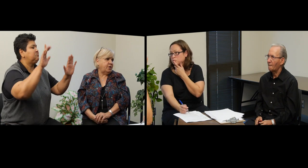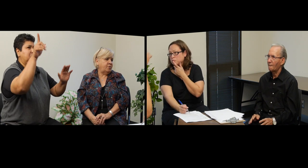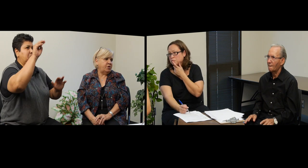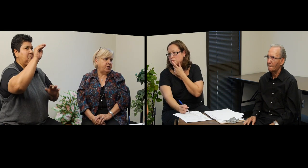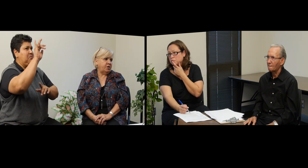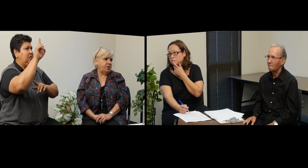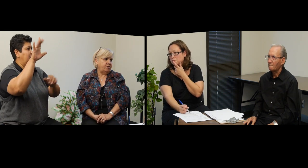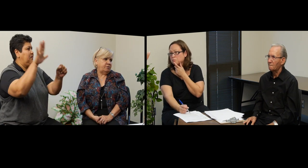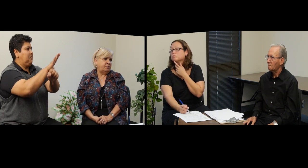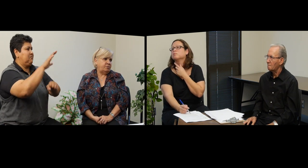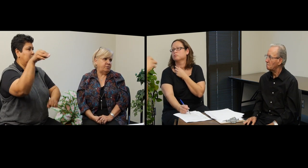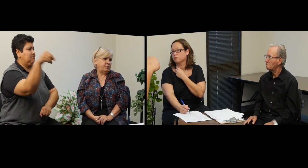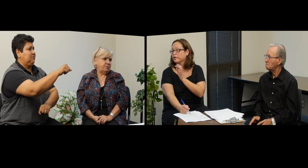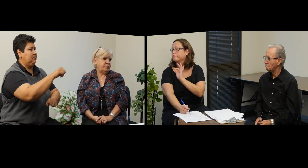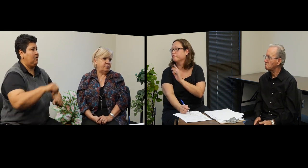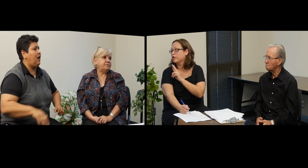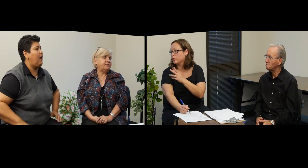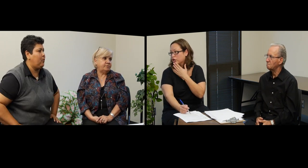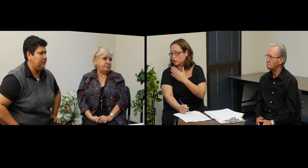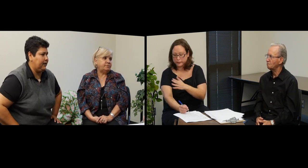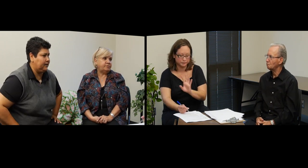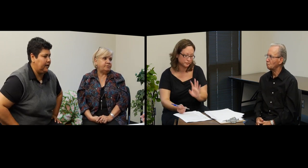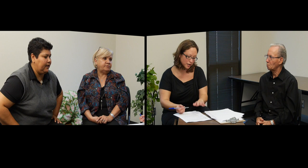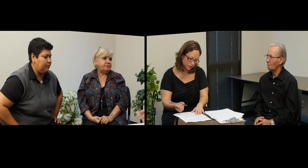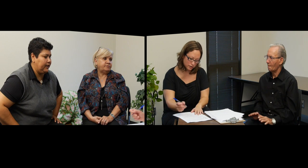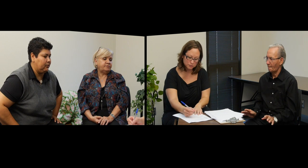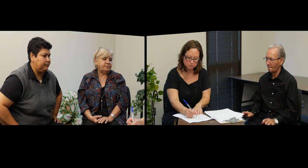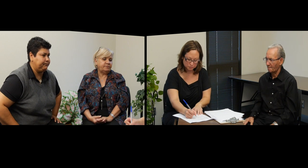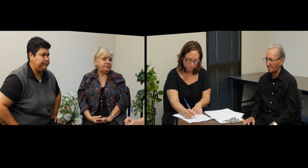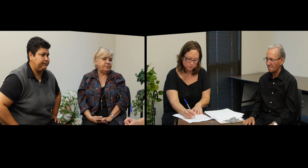el Medicaid. Ah, muy bien. Qué bueno. Ajá.